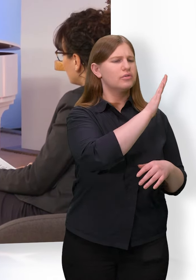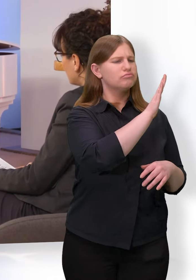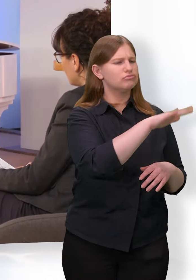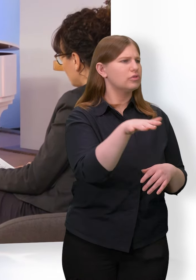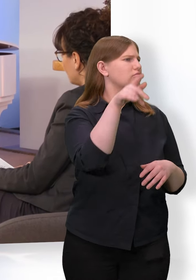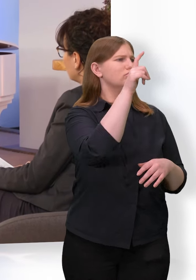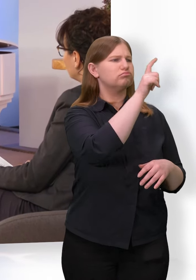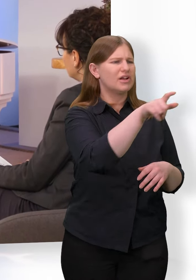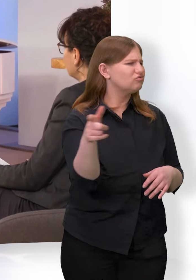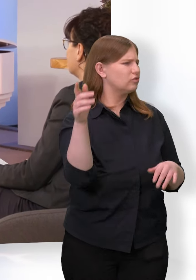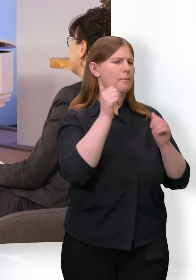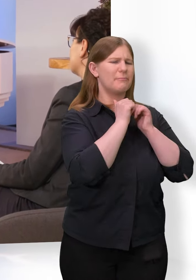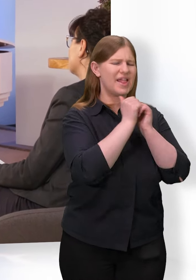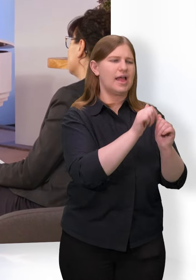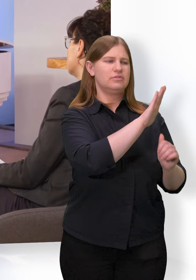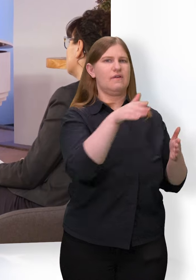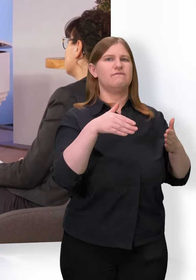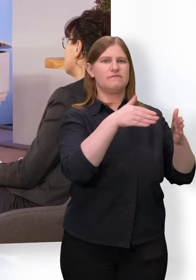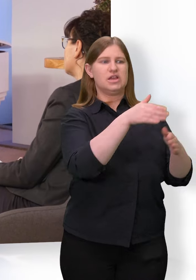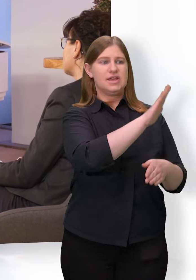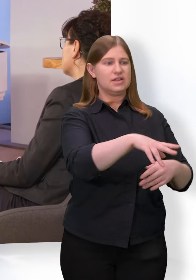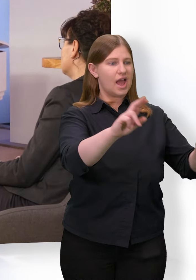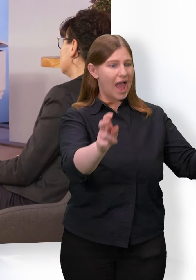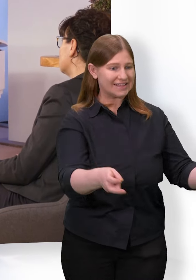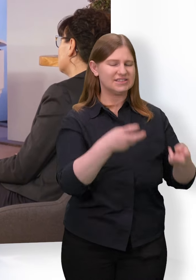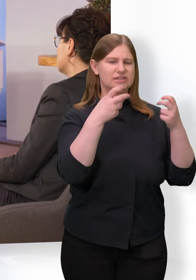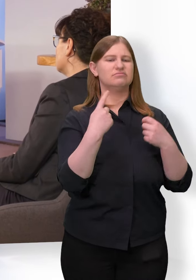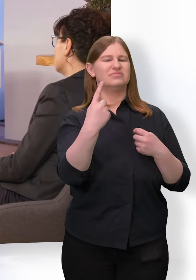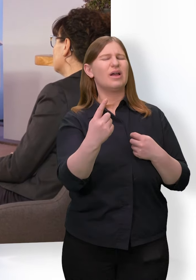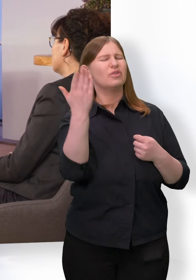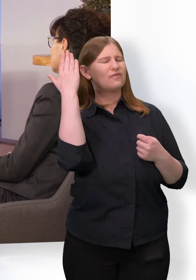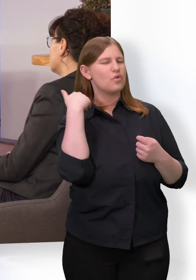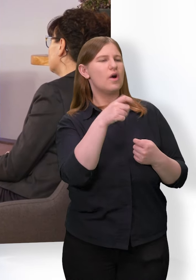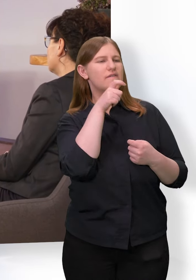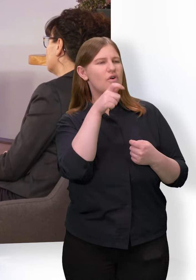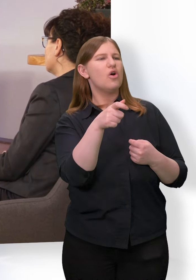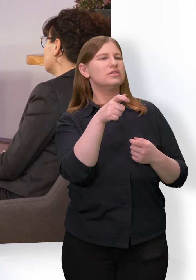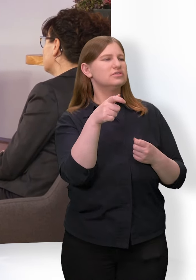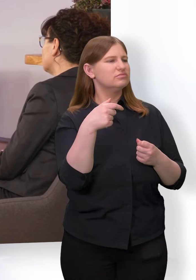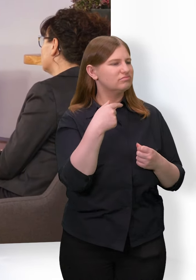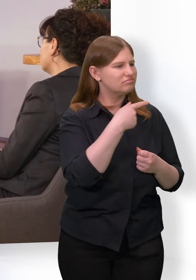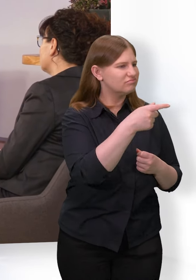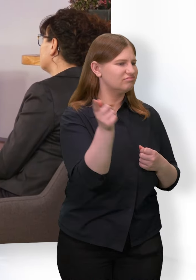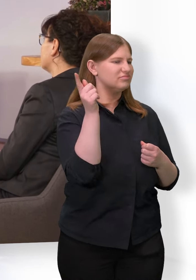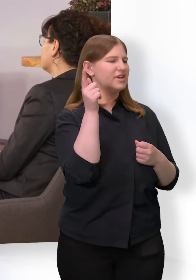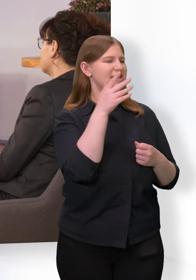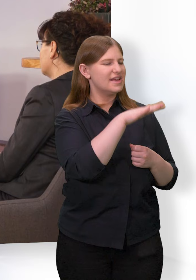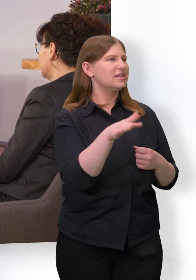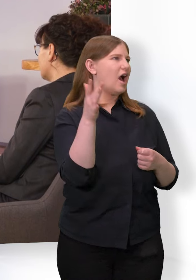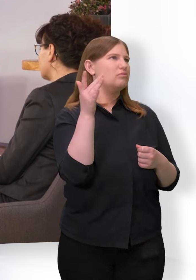Weg und Kinder erziehen. Er hatte das genannt, so mündigen Bürgern dieser und der kommenden Welt. Den Gedanke